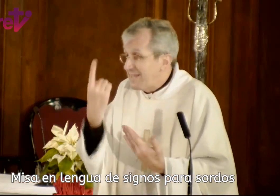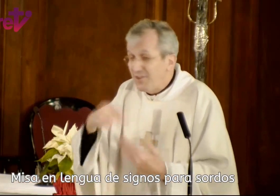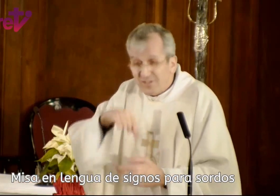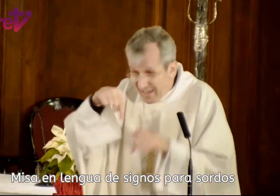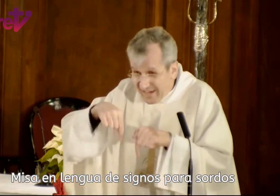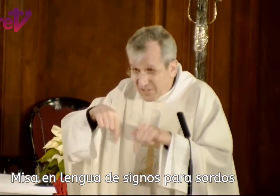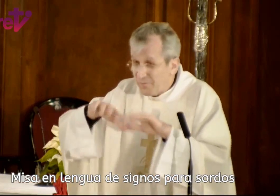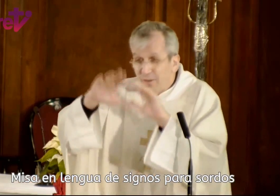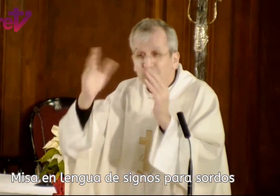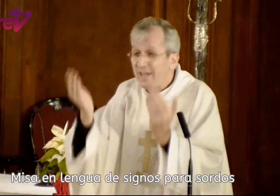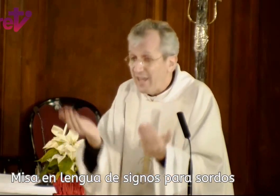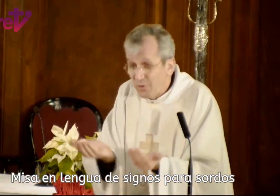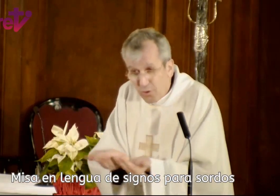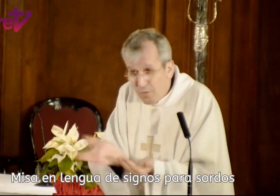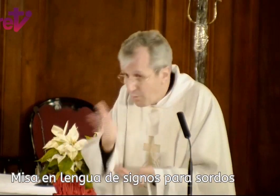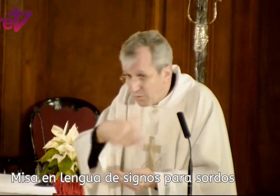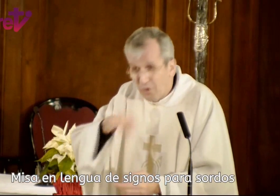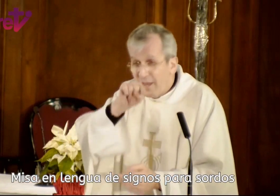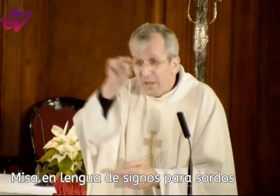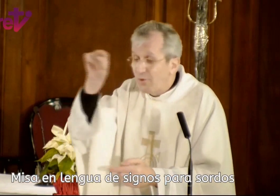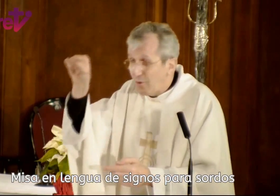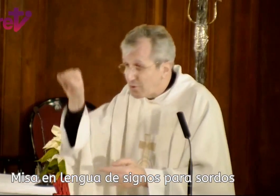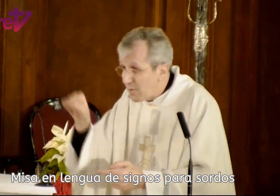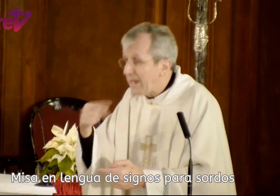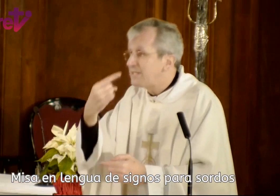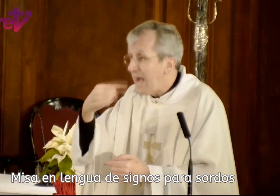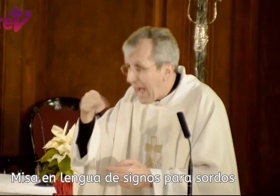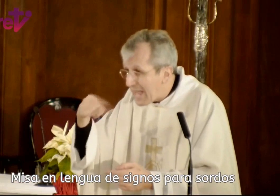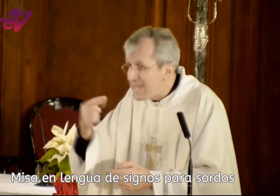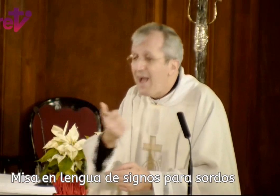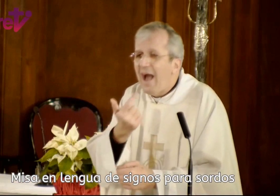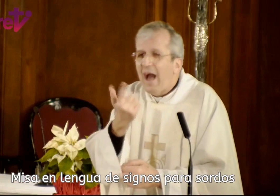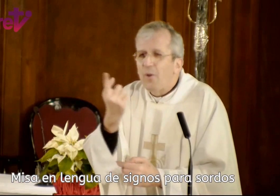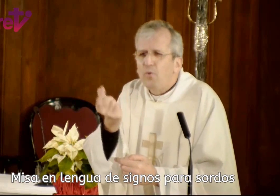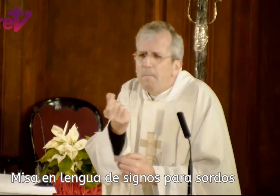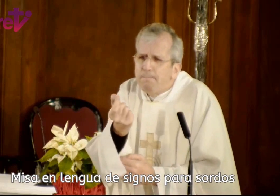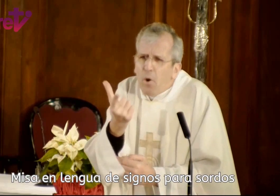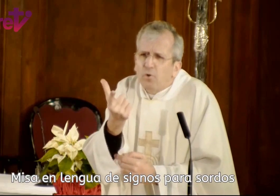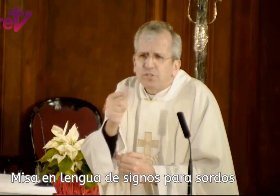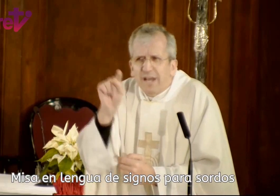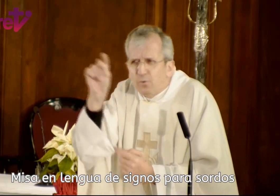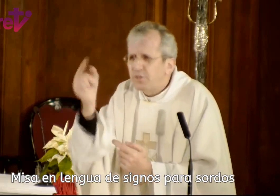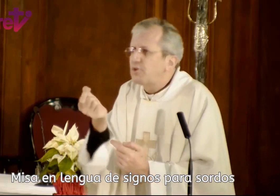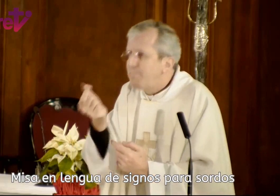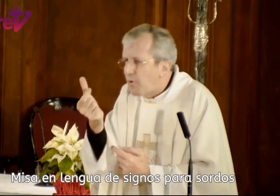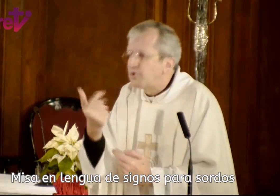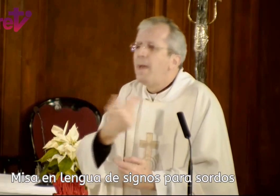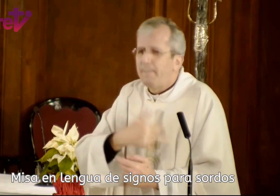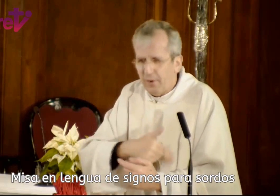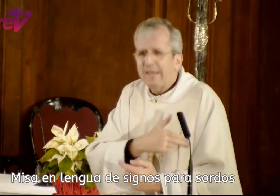a Dios, en estos momentos, en todo el mundo, en todos los lugares, hay, en algunos sitios pocos, pero hay